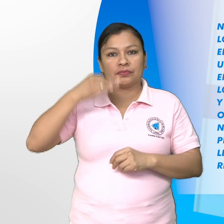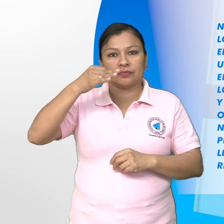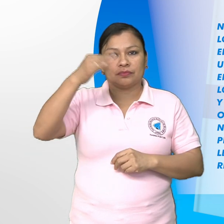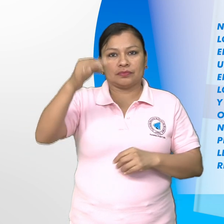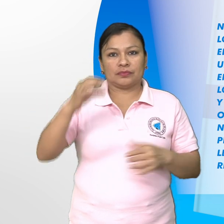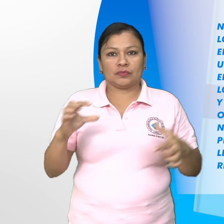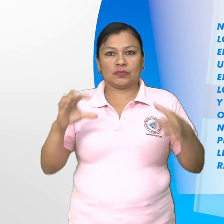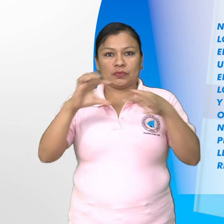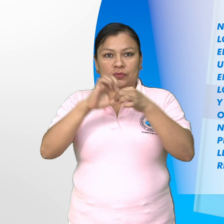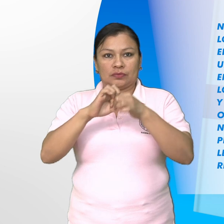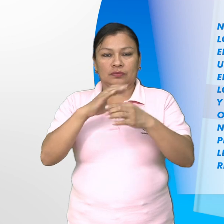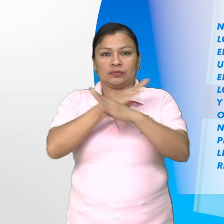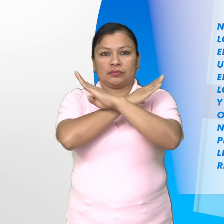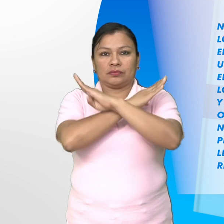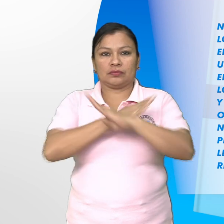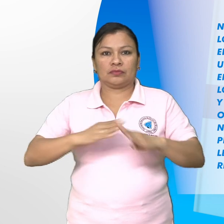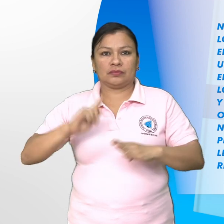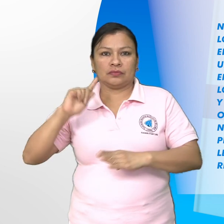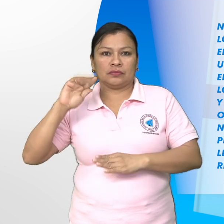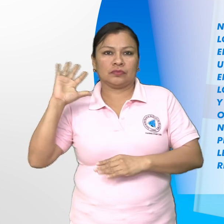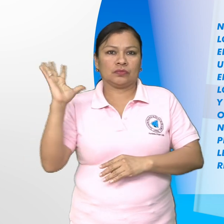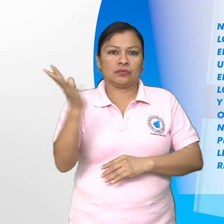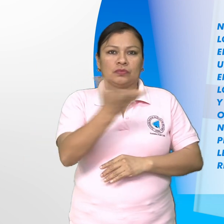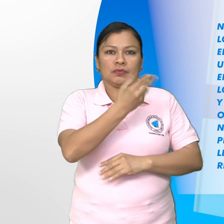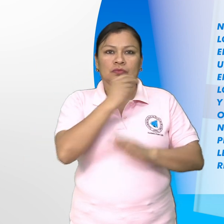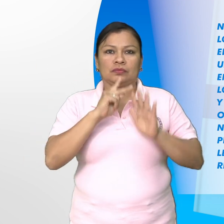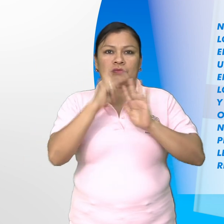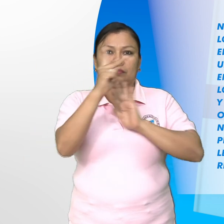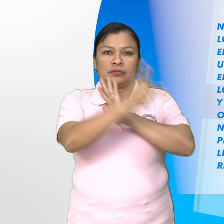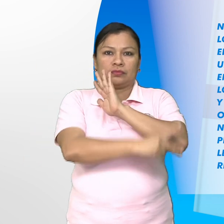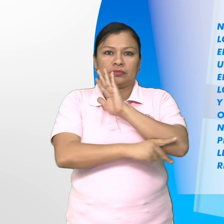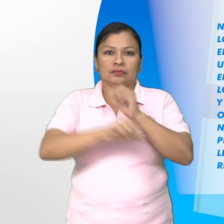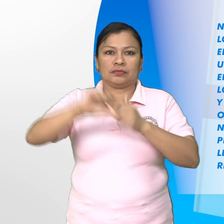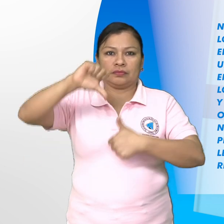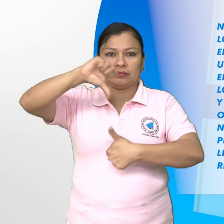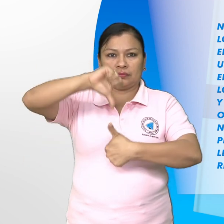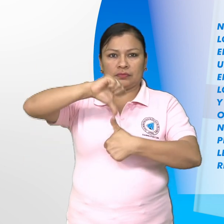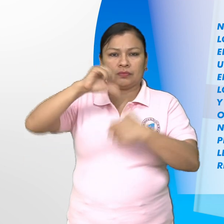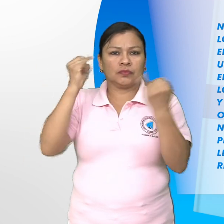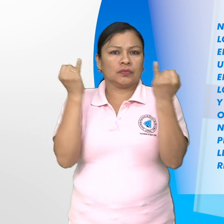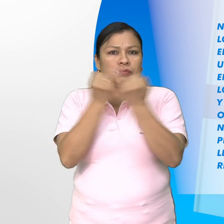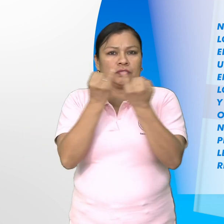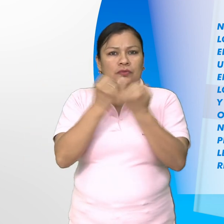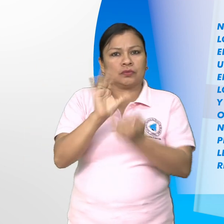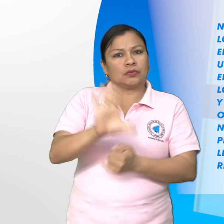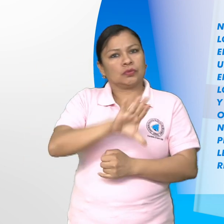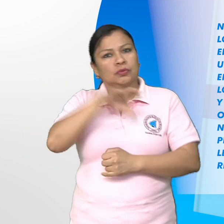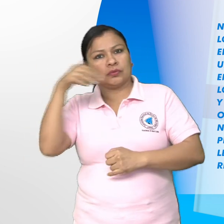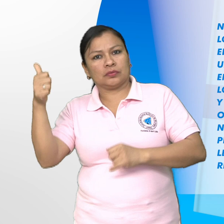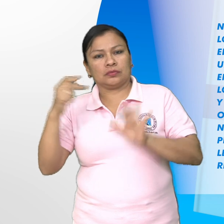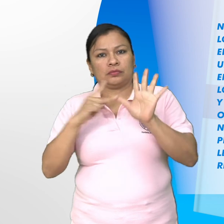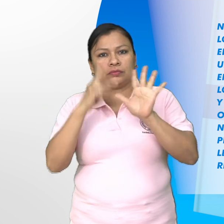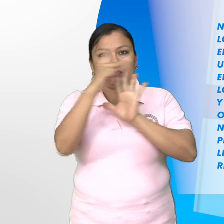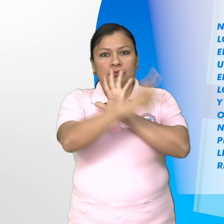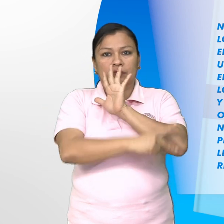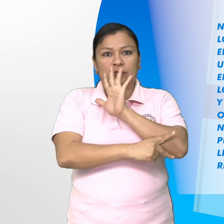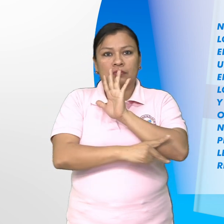Nicaragua aspira a la unidad de los pueblos de América Latina y el Caribe, inspirada